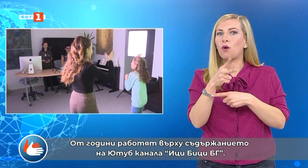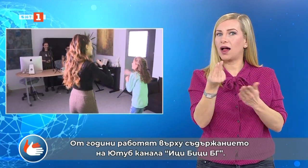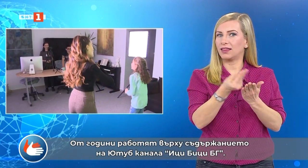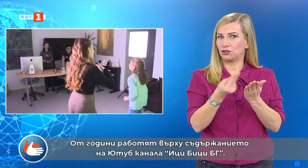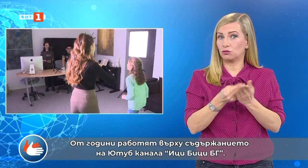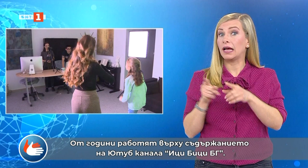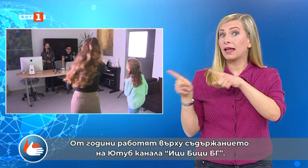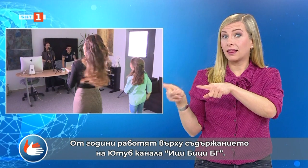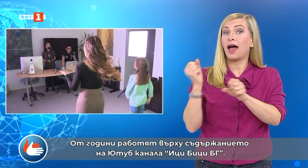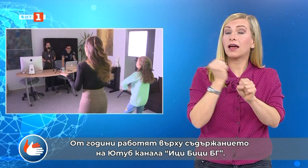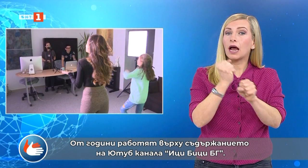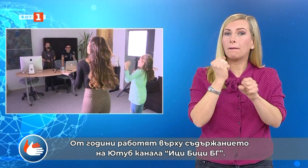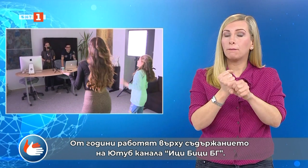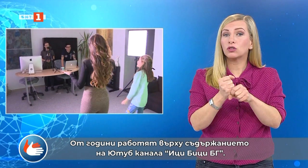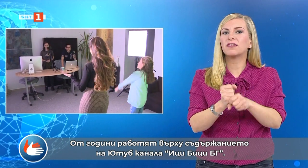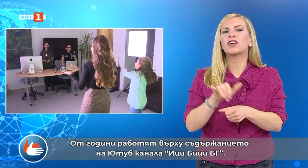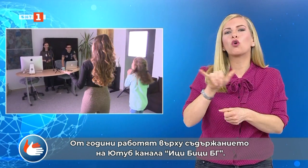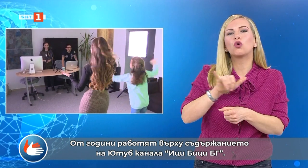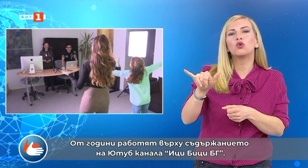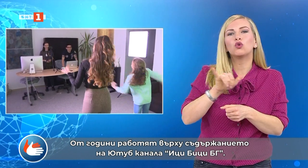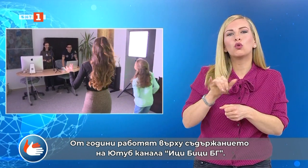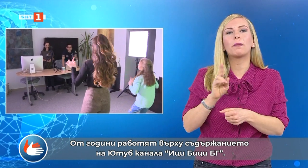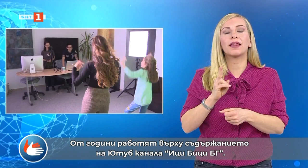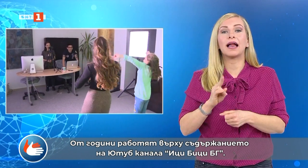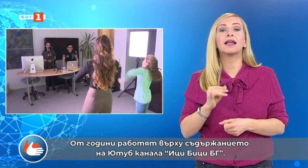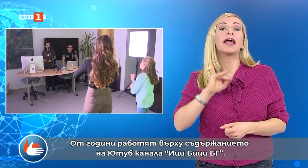работят върху съдържанието на YouTube канала и Ци Би Ци Бе Ге.